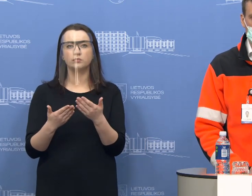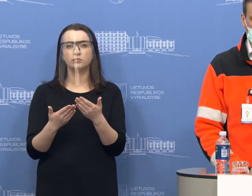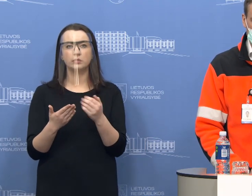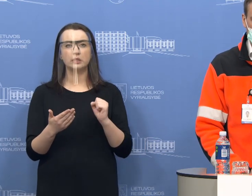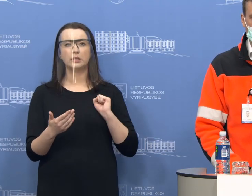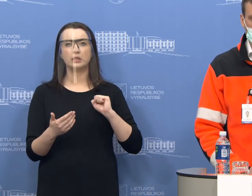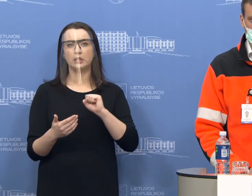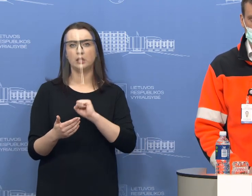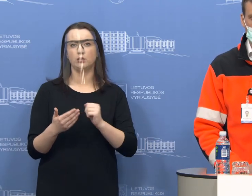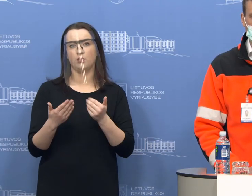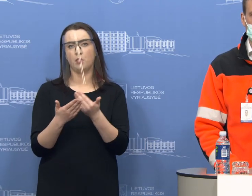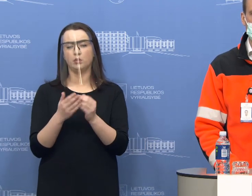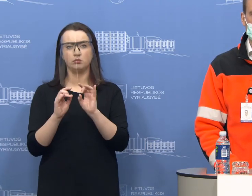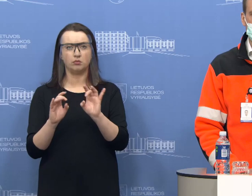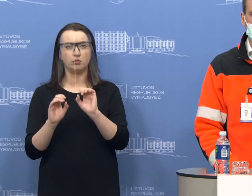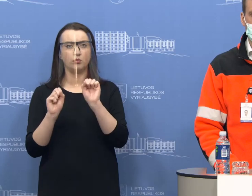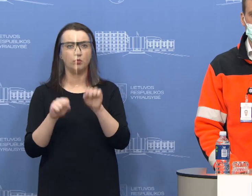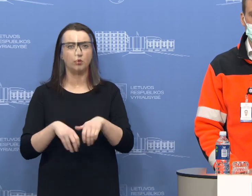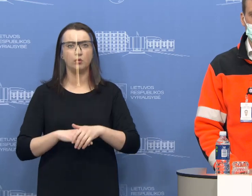gydytojų ligmens patarimų žmonėms.